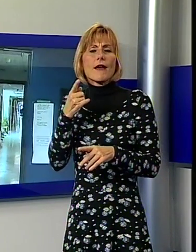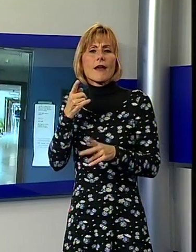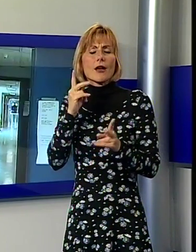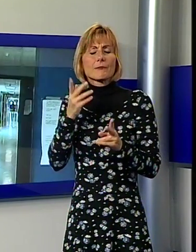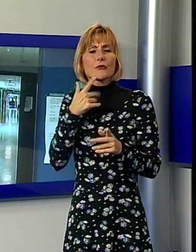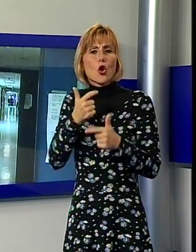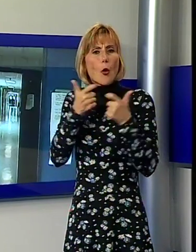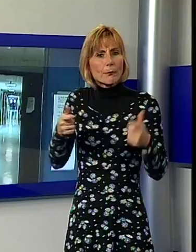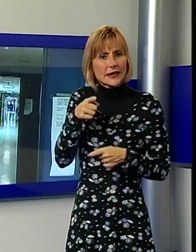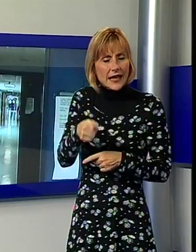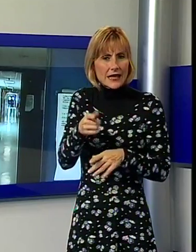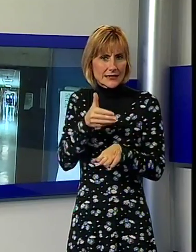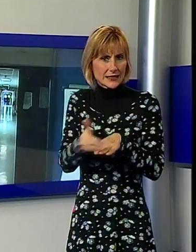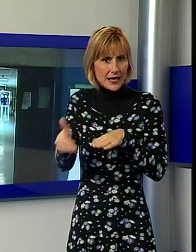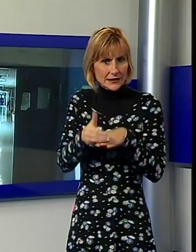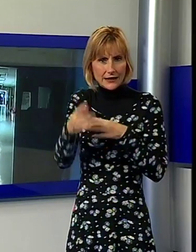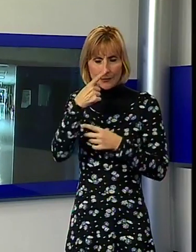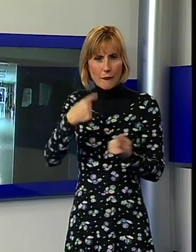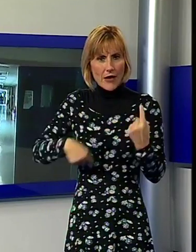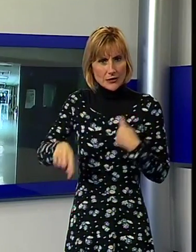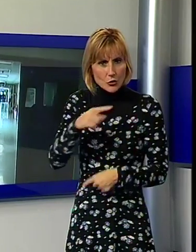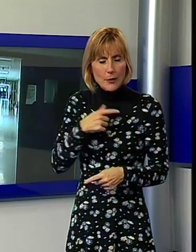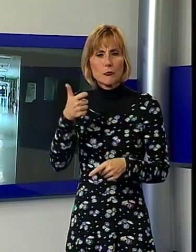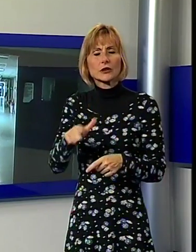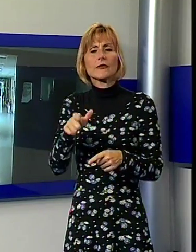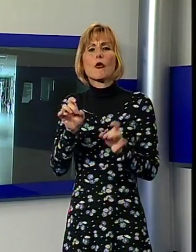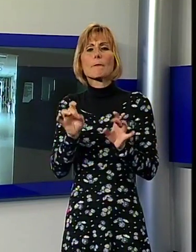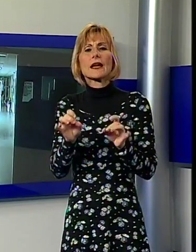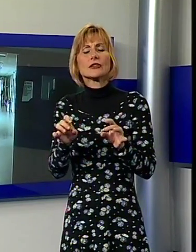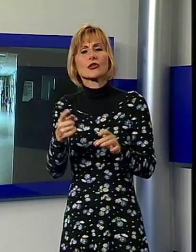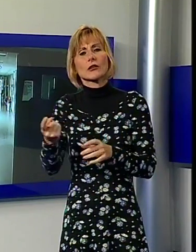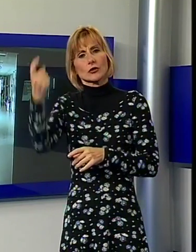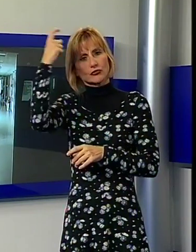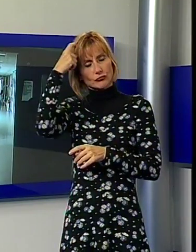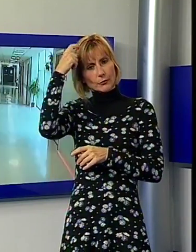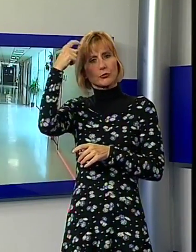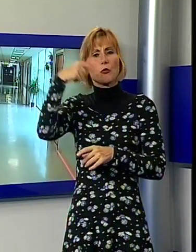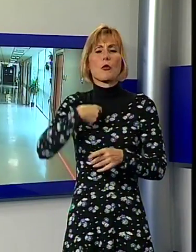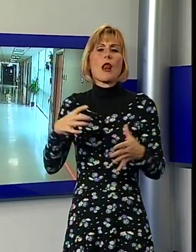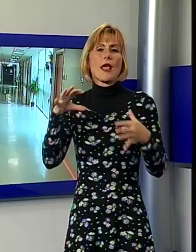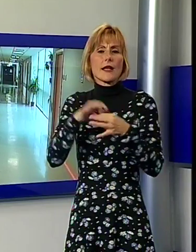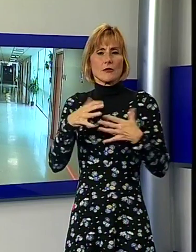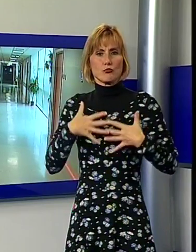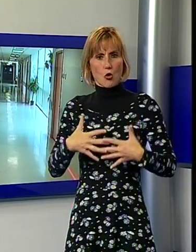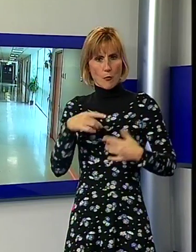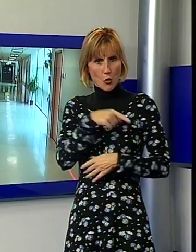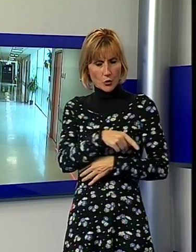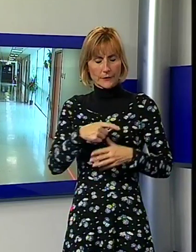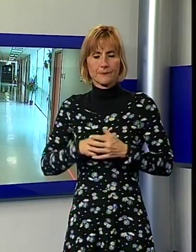prevenibili, di natura vascolare, a seguito di una meningite cerebrite pneumococcica. La patologia riscontrata, precisa la